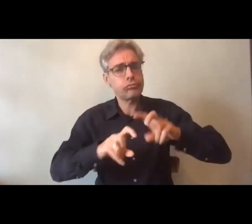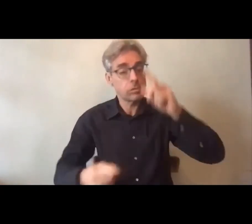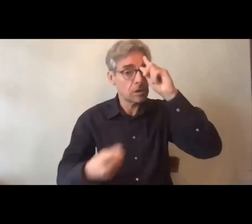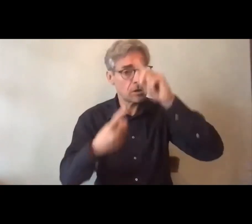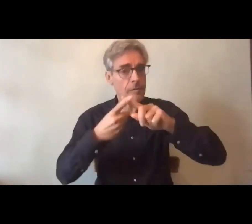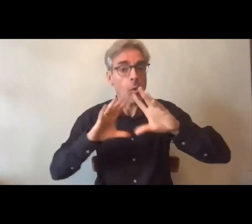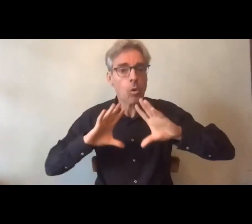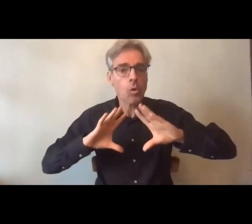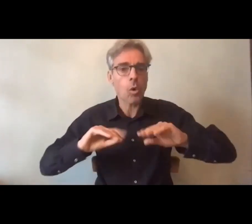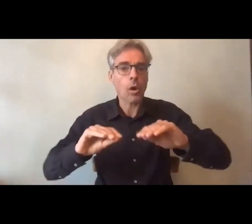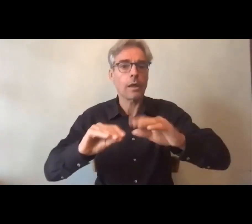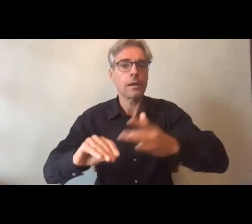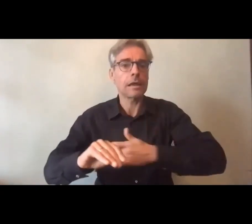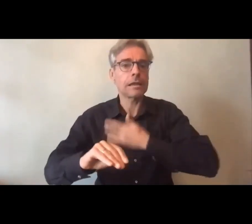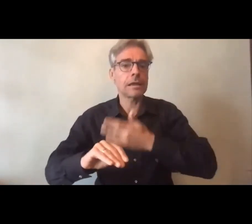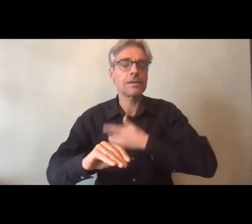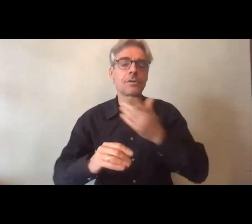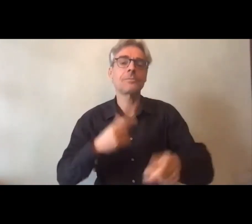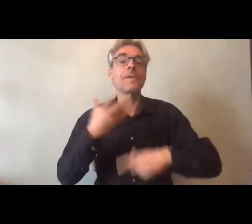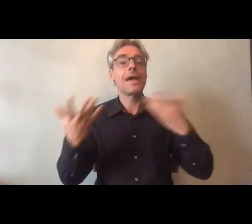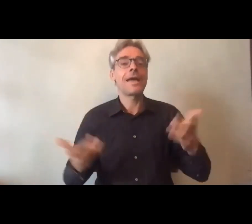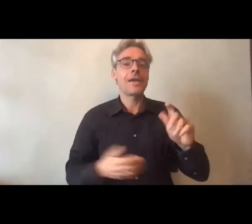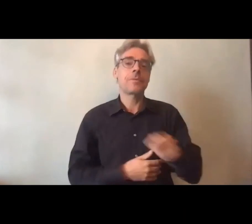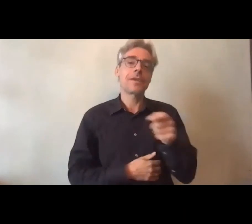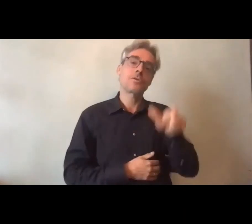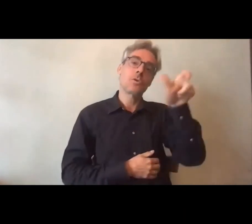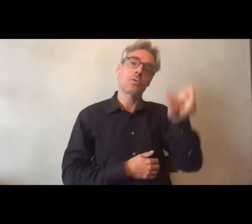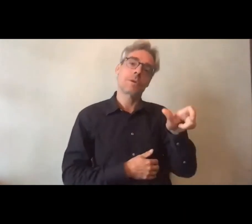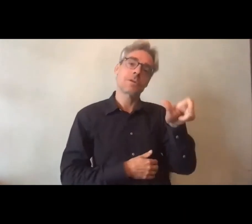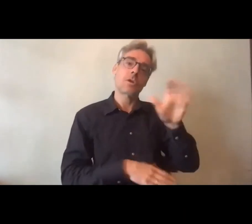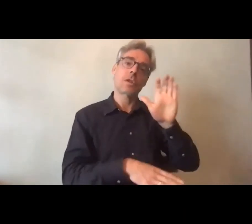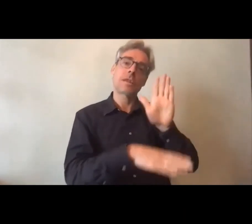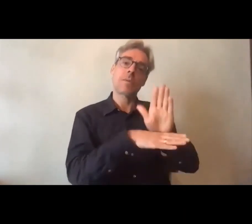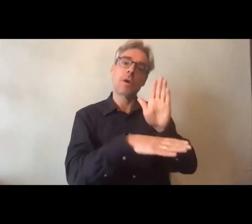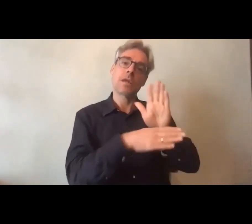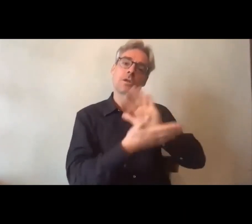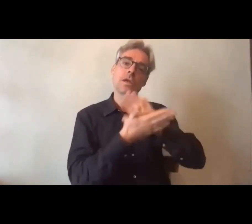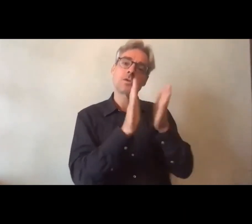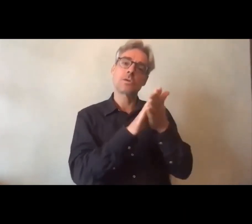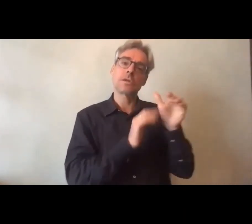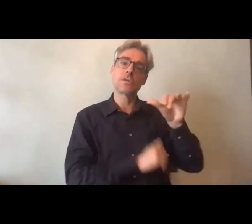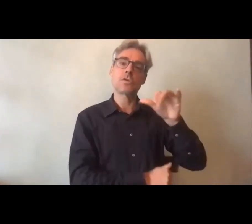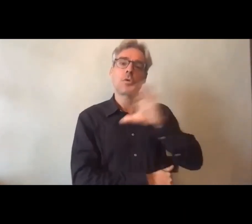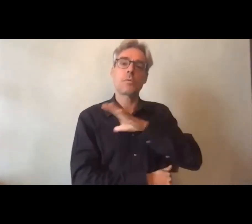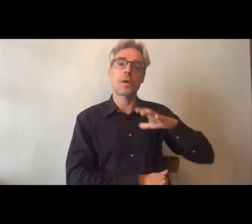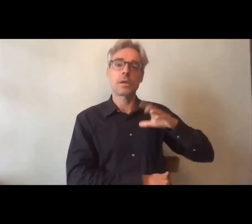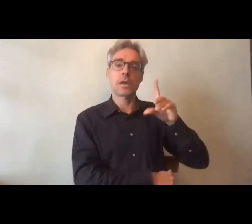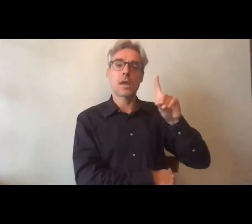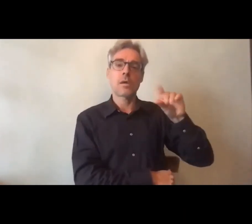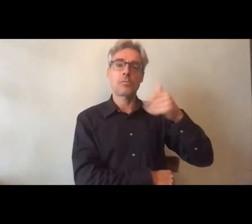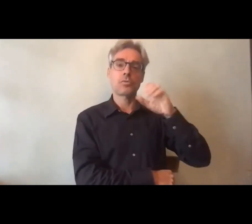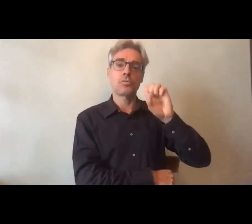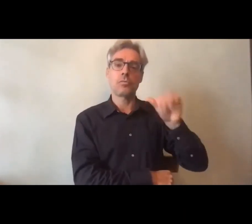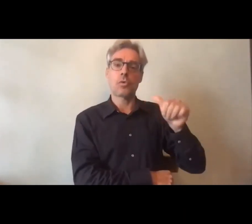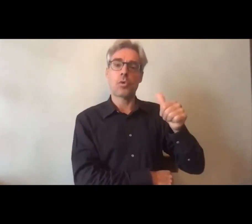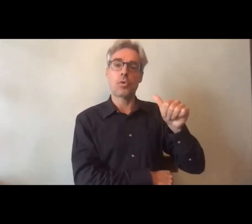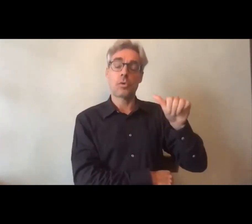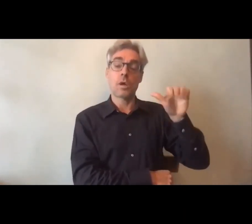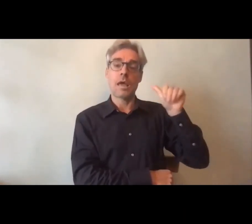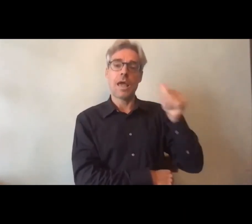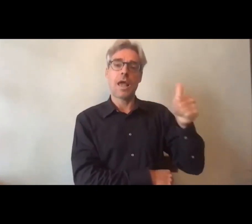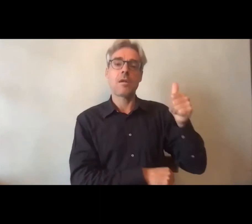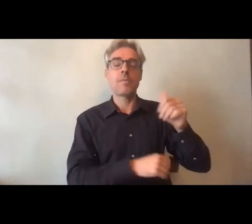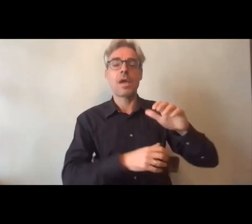-là de manière extrêmement intéressante et puis de l'autre côté la parole d'Isabelle Dumont qui est acteur